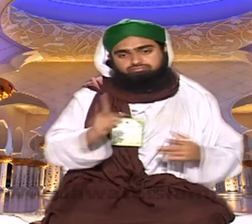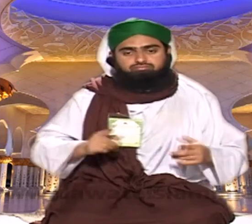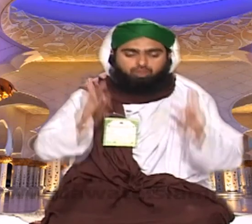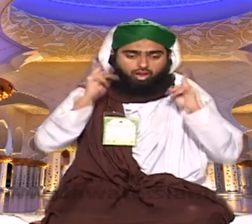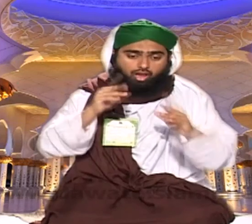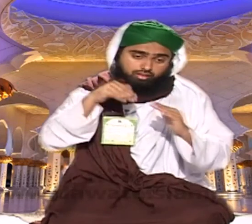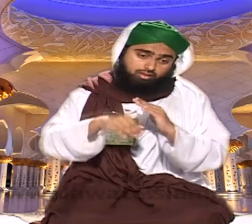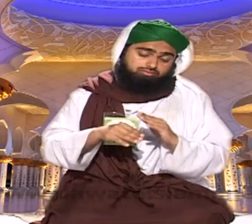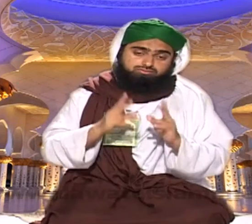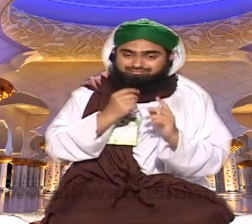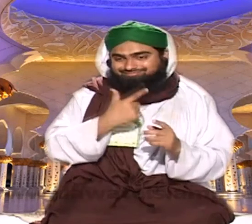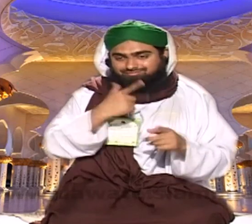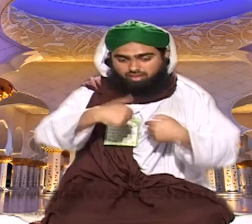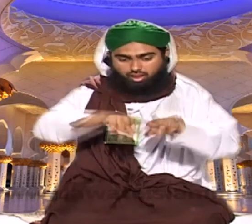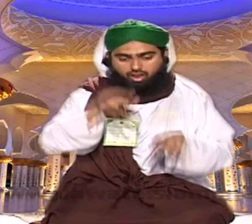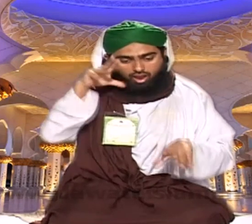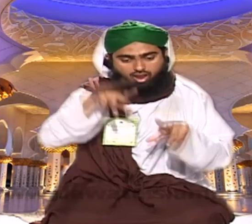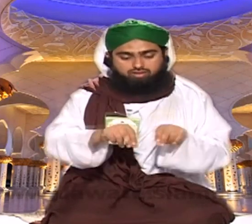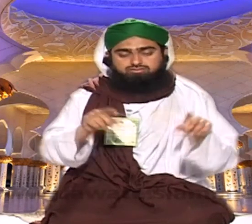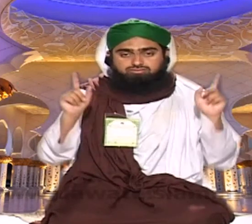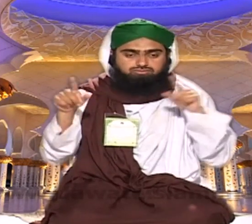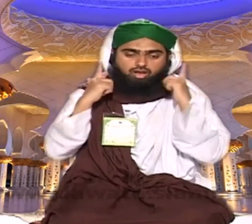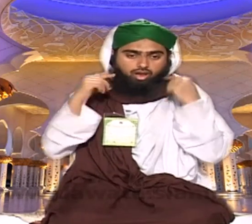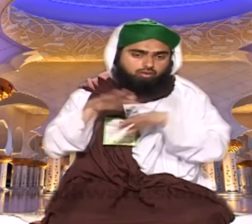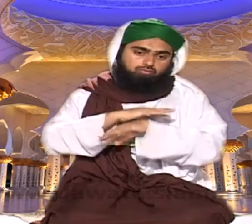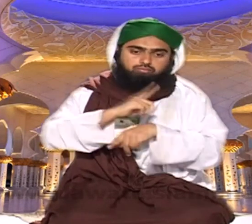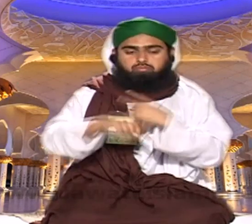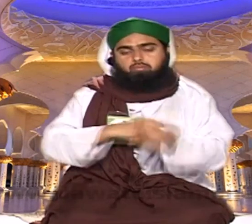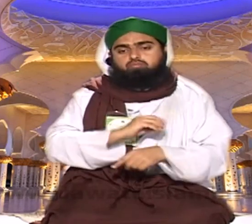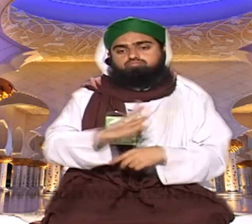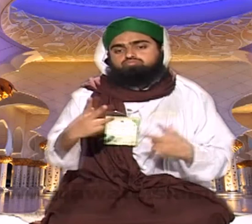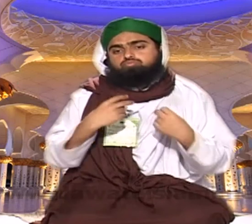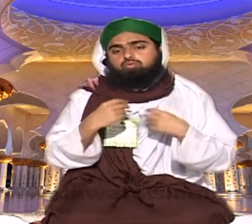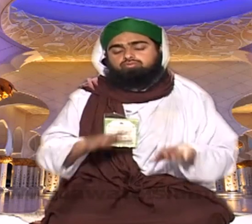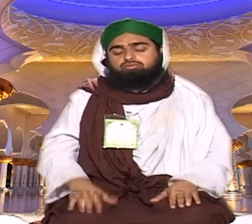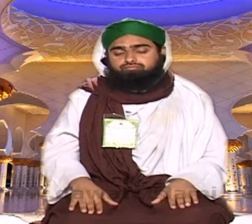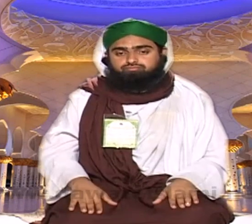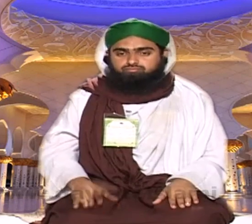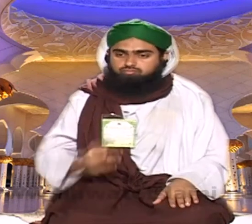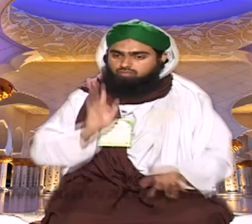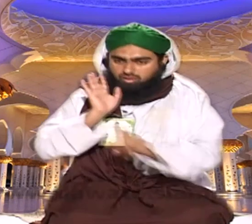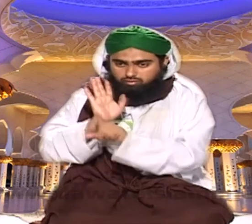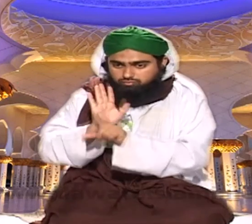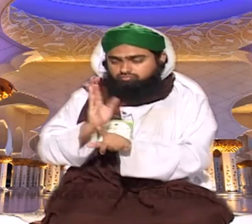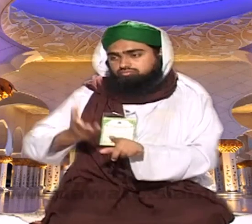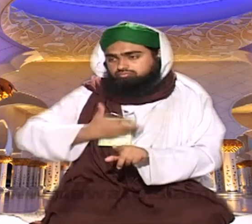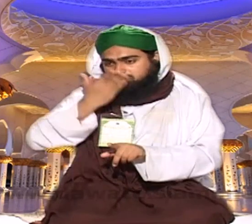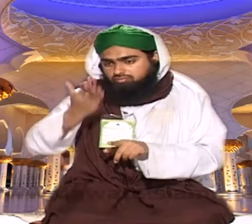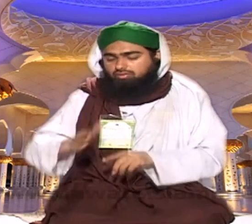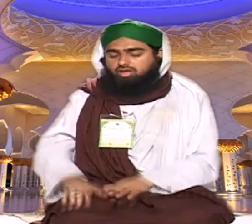میں نے اس کو مشورہ دے کہ الارم سیٹ کر لے الارم تمہتے نا وہ جو چھوٹی تھی گھڑی ہو دی اس میں گھنٹی بچتی تو الارم کو